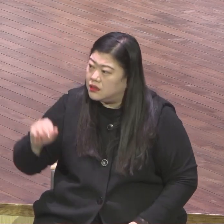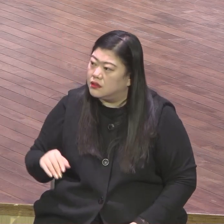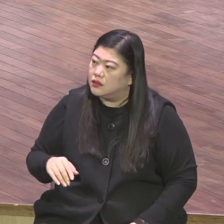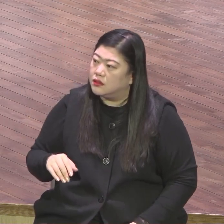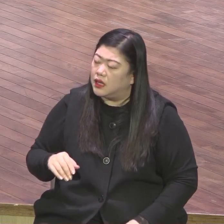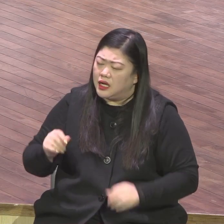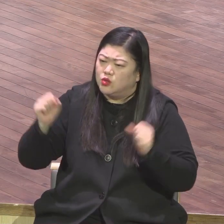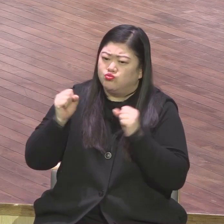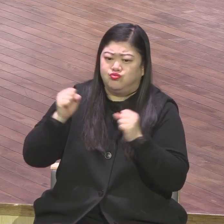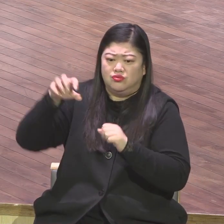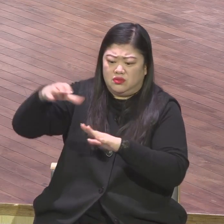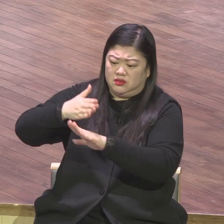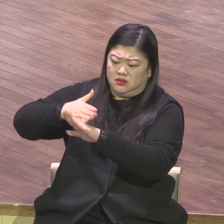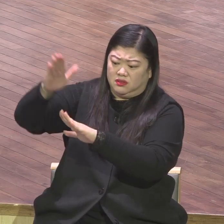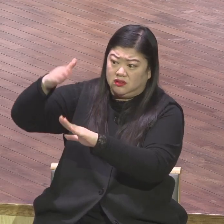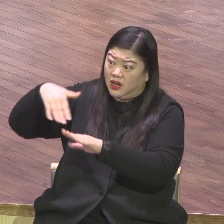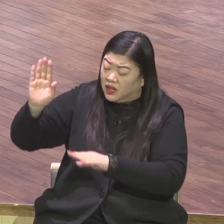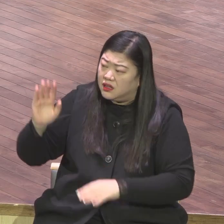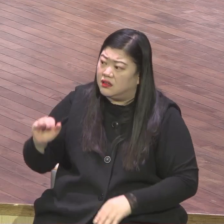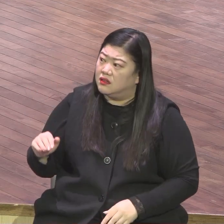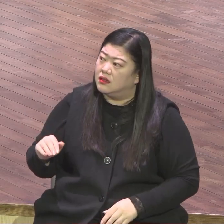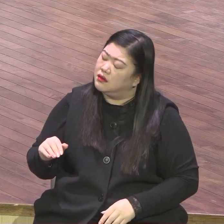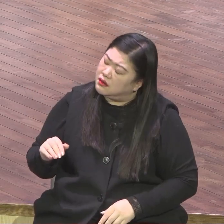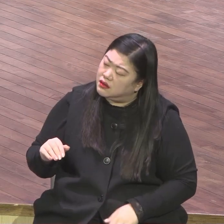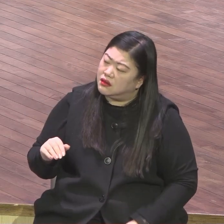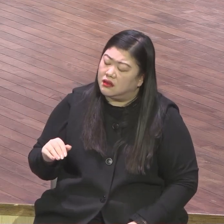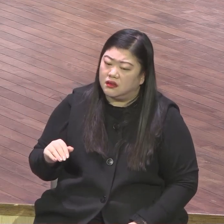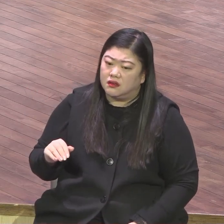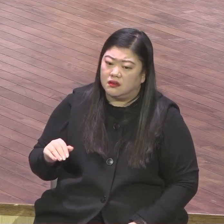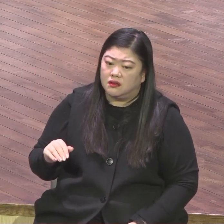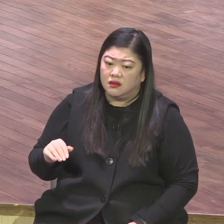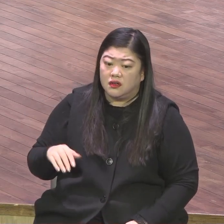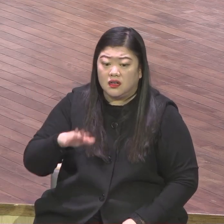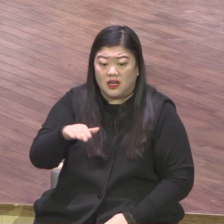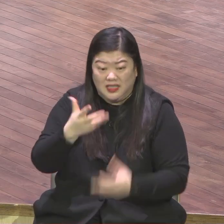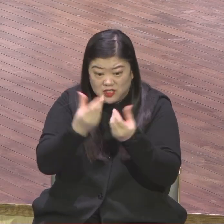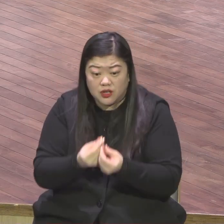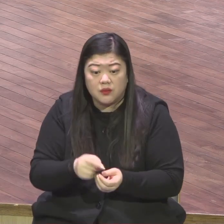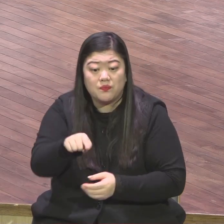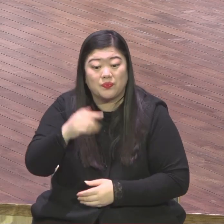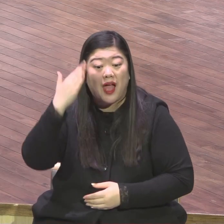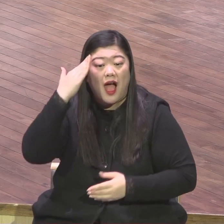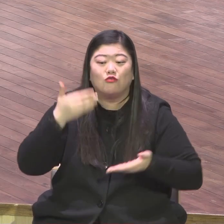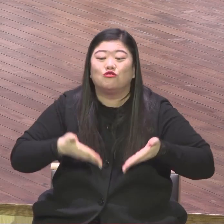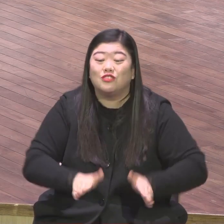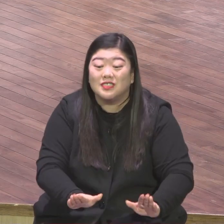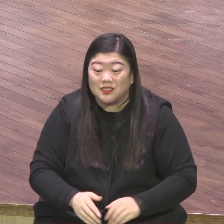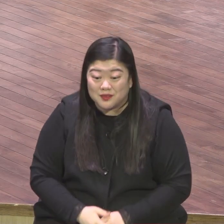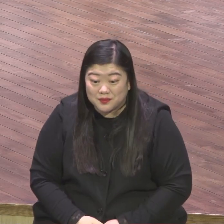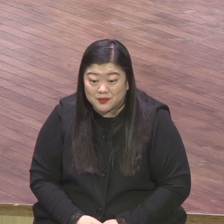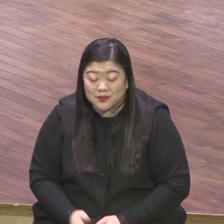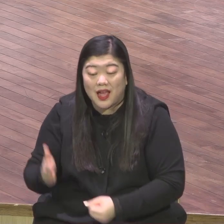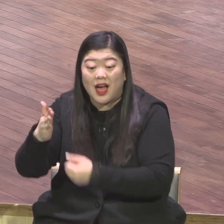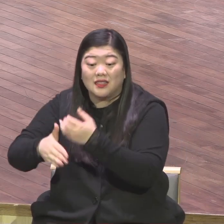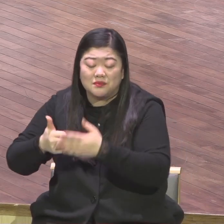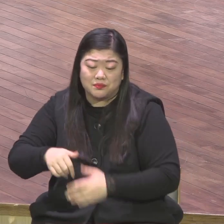여러분 남쪽에 사는 나를 저 북쪽에 보내가지고 너 나라 망한다 하나님